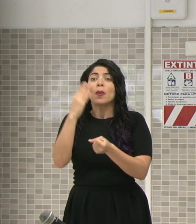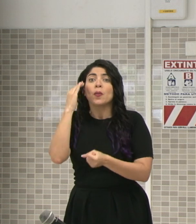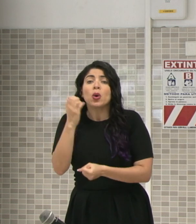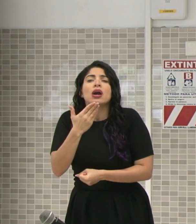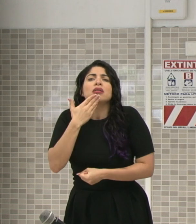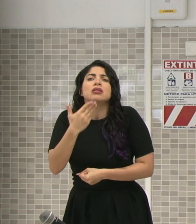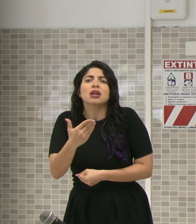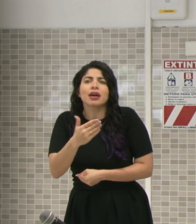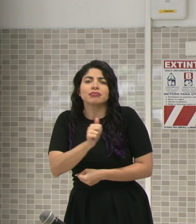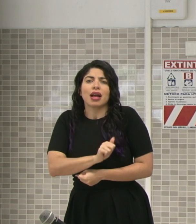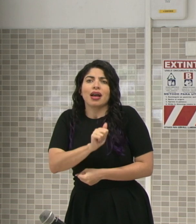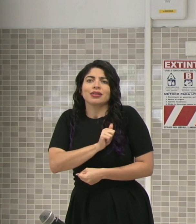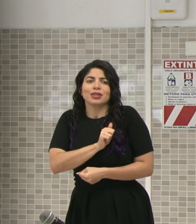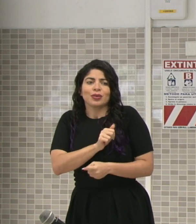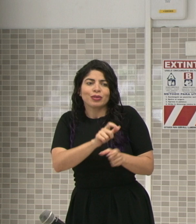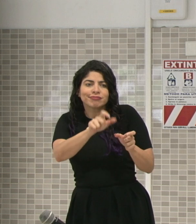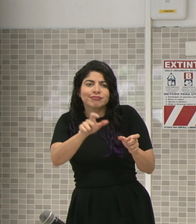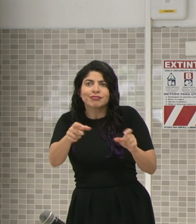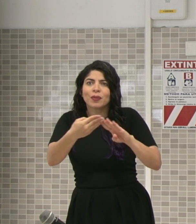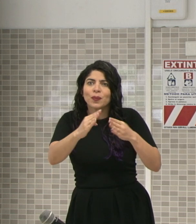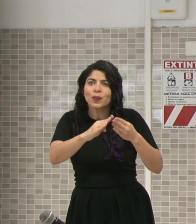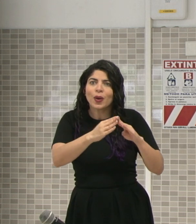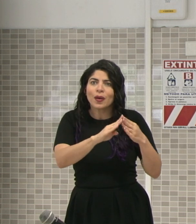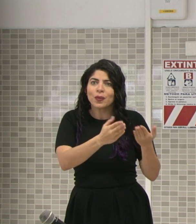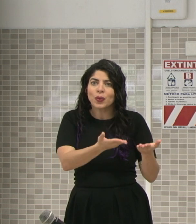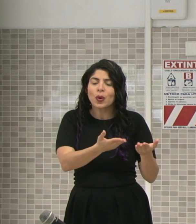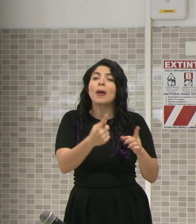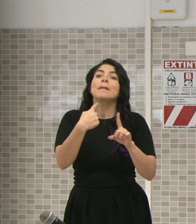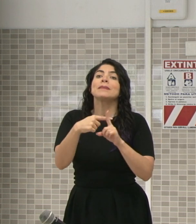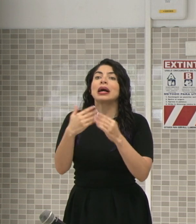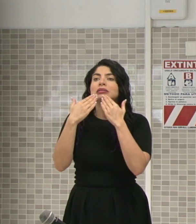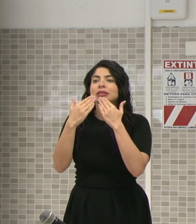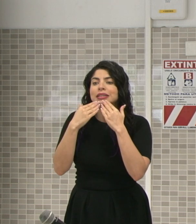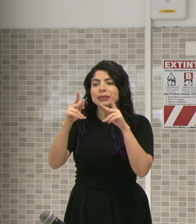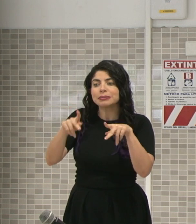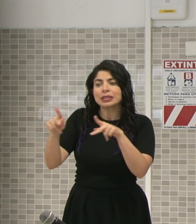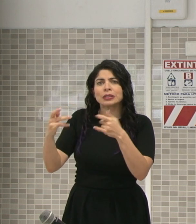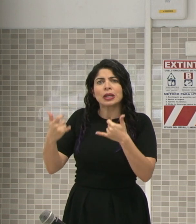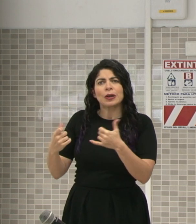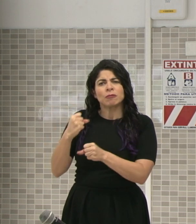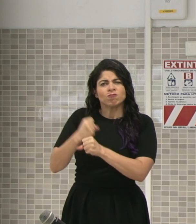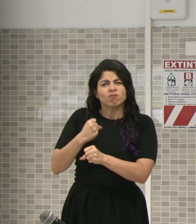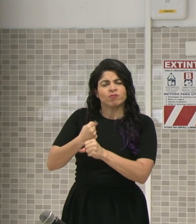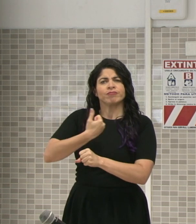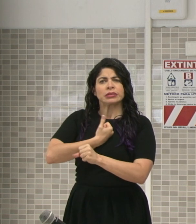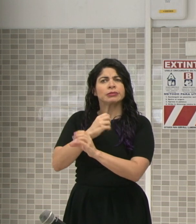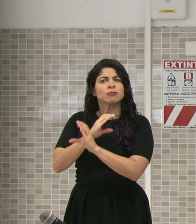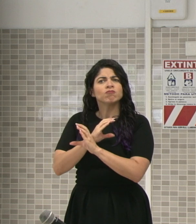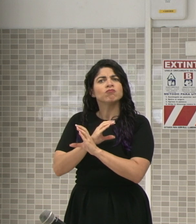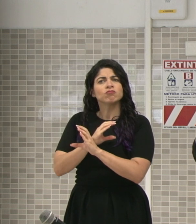comportamiento de nuestro pueblo y gracias a que la gente está trabajando y cuidándose.